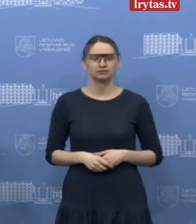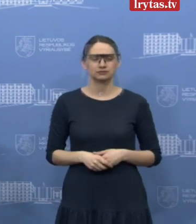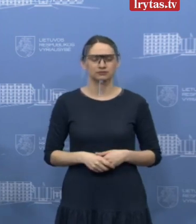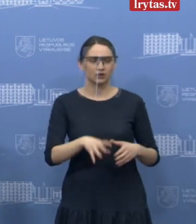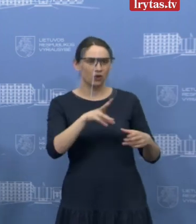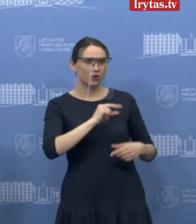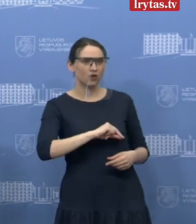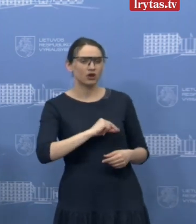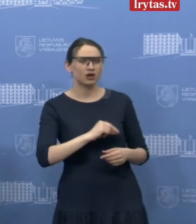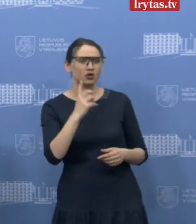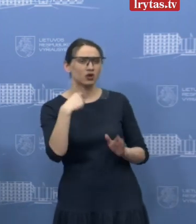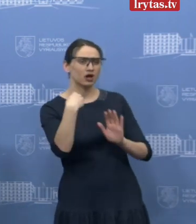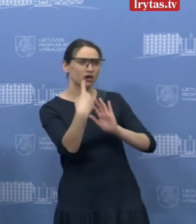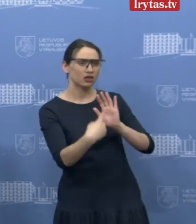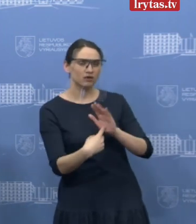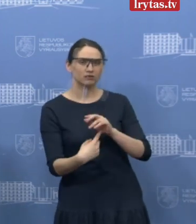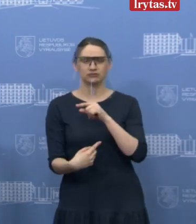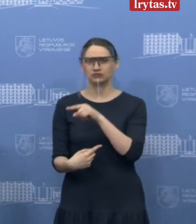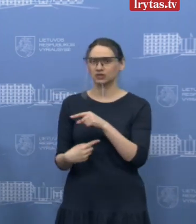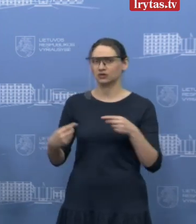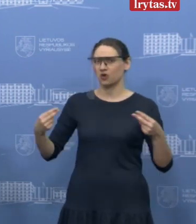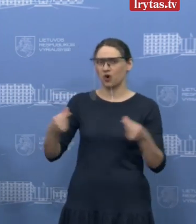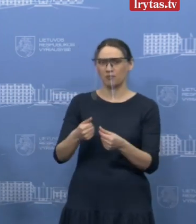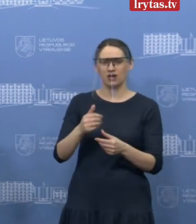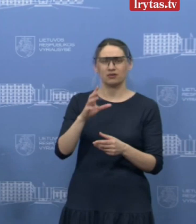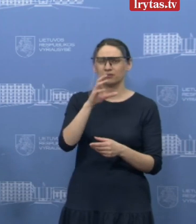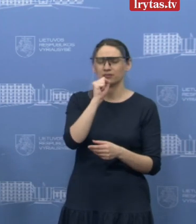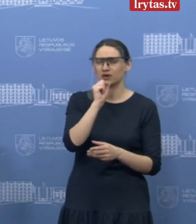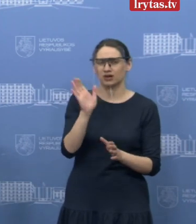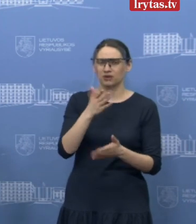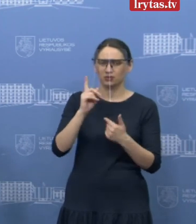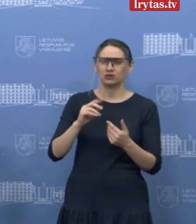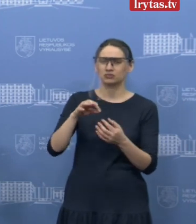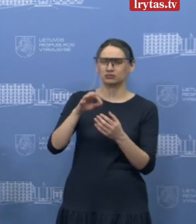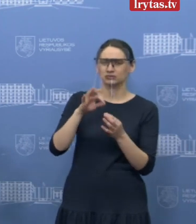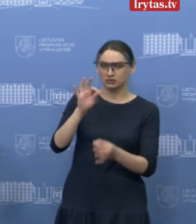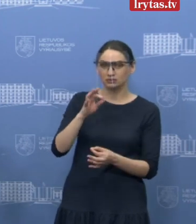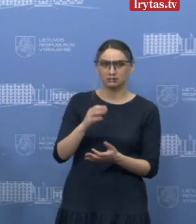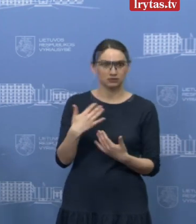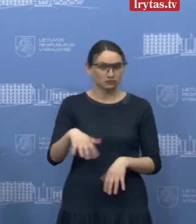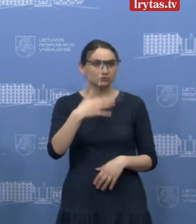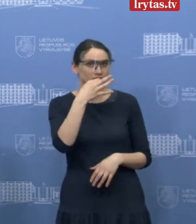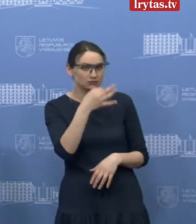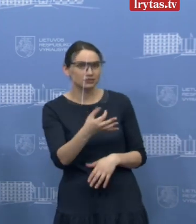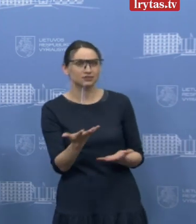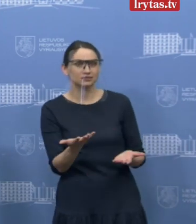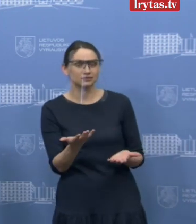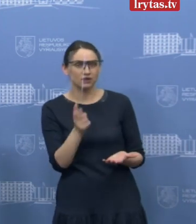Kolegos, ar turite... Na, vis dėl to tai nėra komercinė paslapčių, tik patikslint norėčiau. Tai aš jums pasakiau.